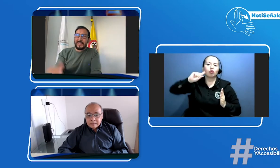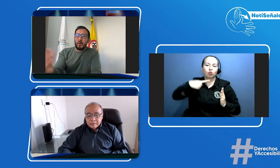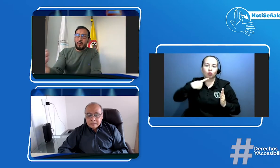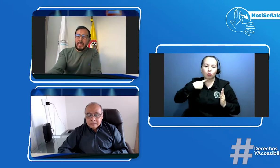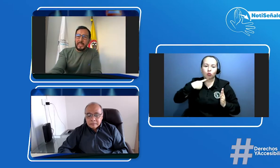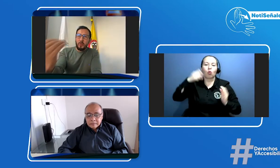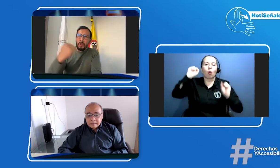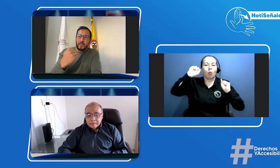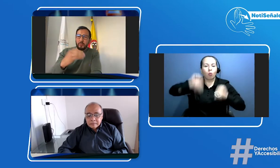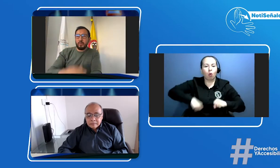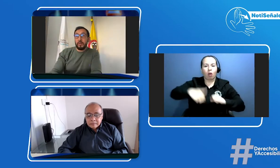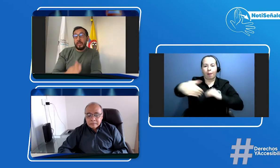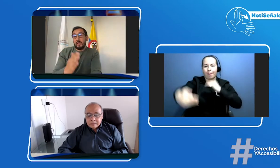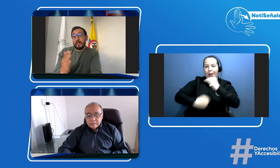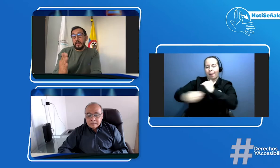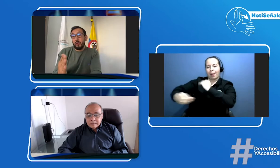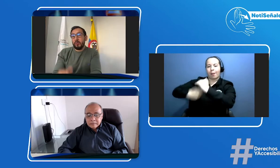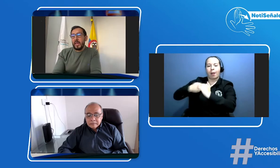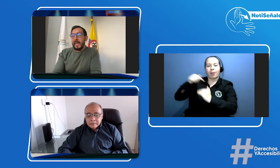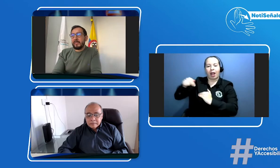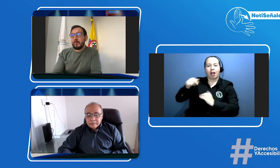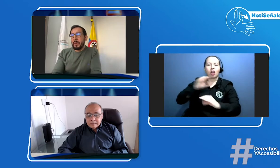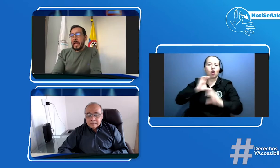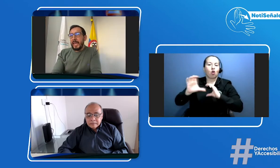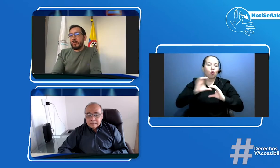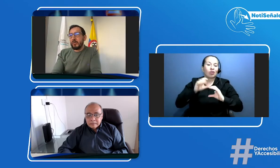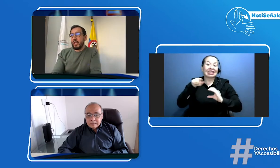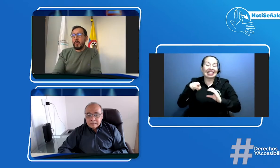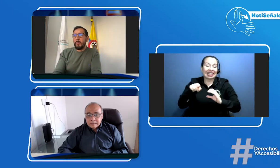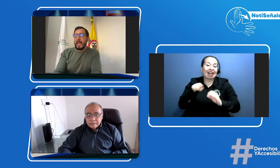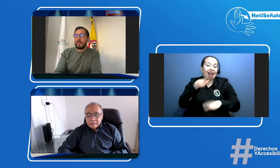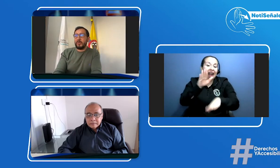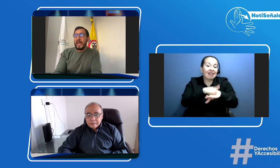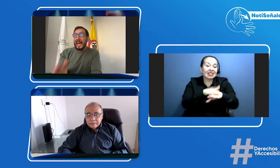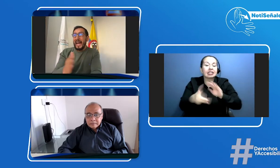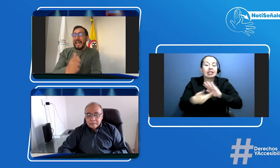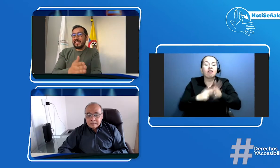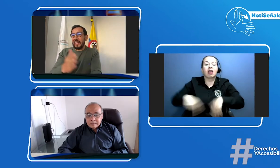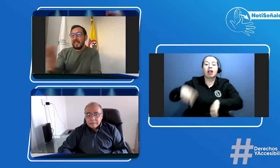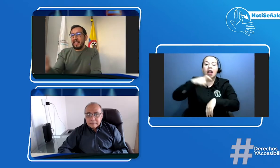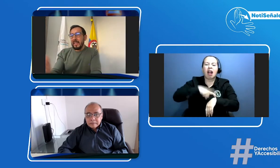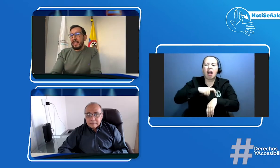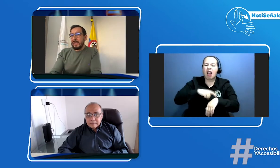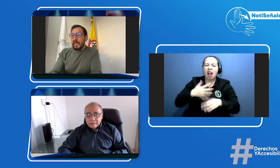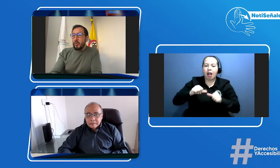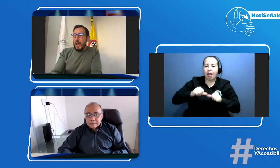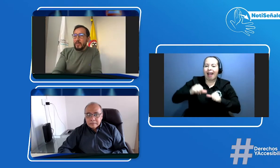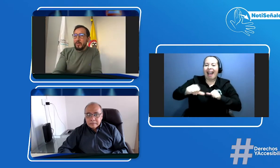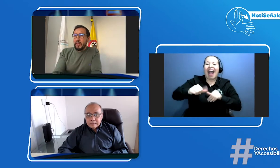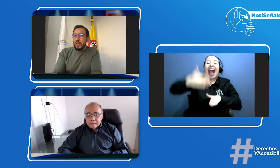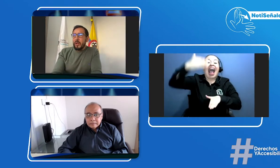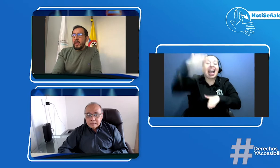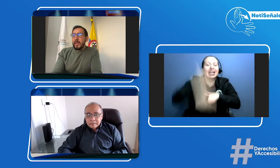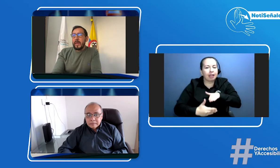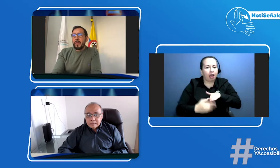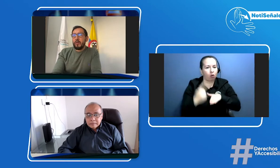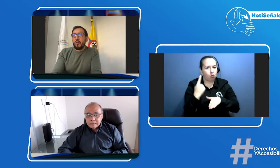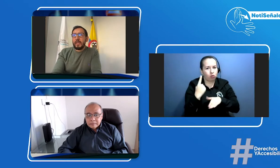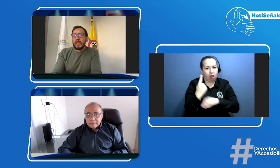comuniquen con ellos insistimos es para ello tienen un plazo hasta de un año con lo cual digamos